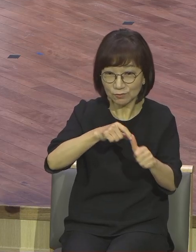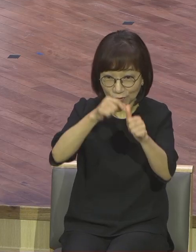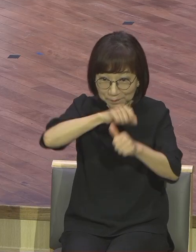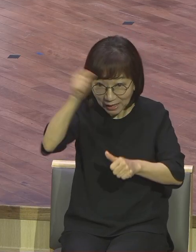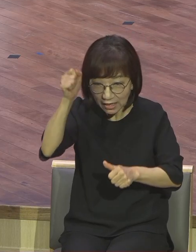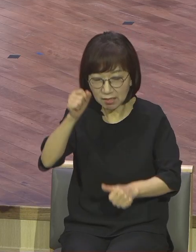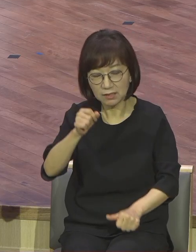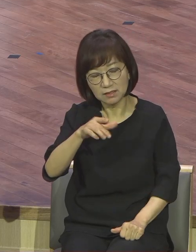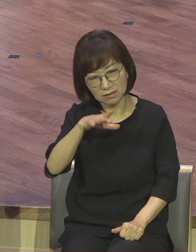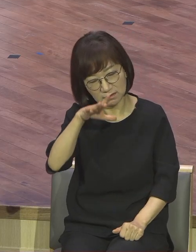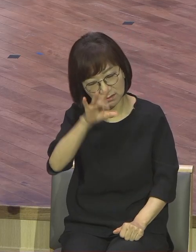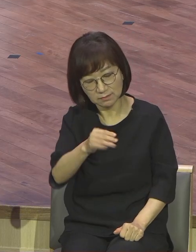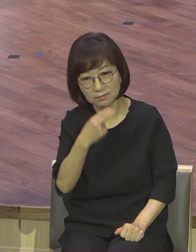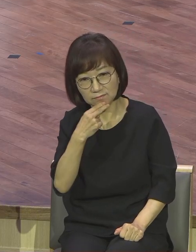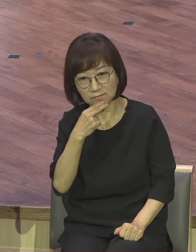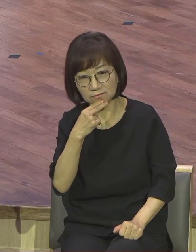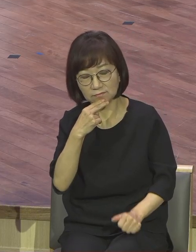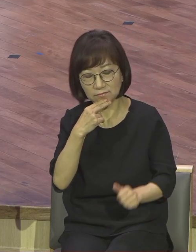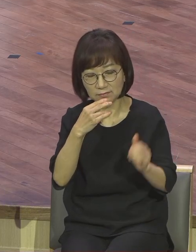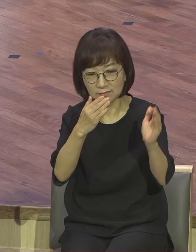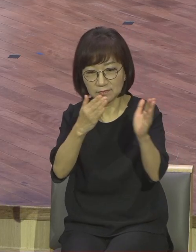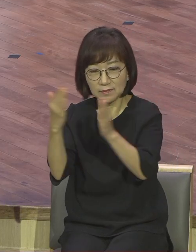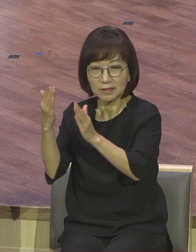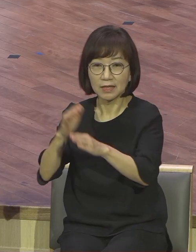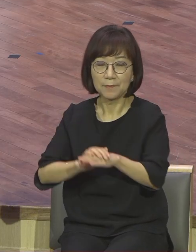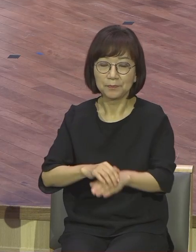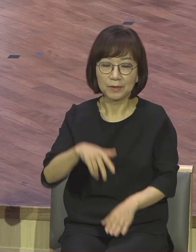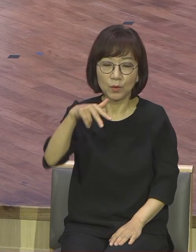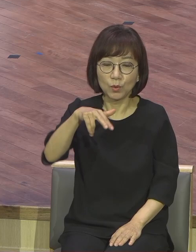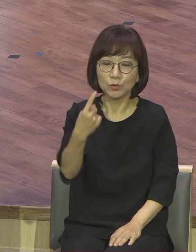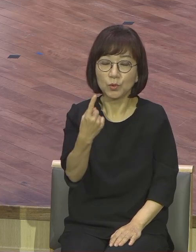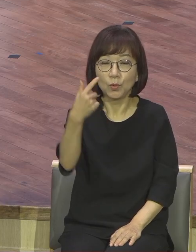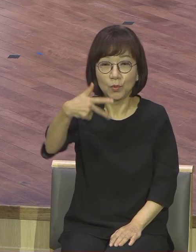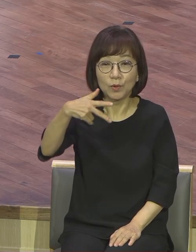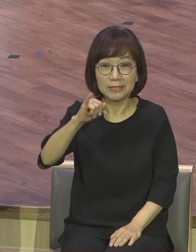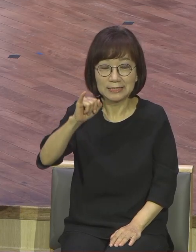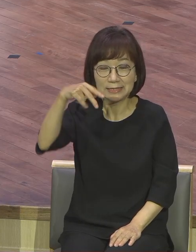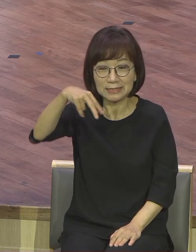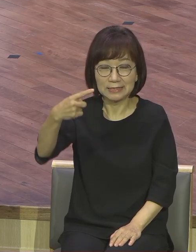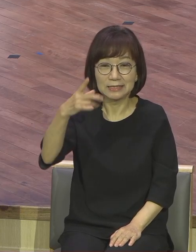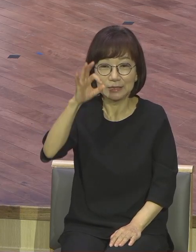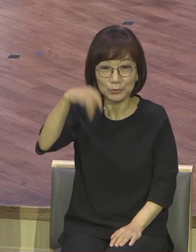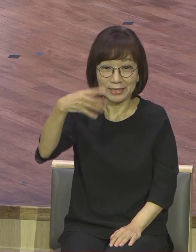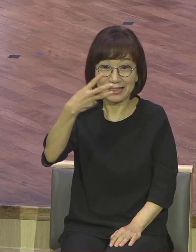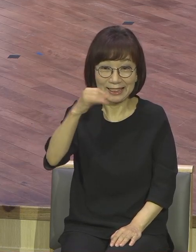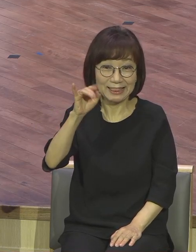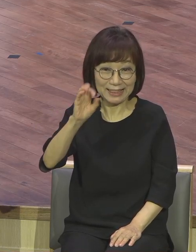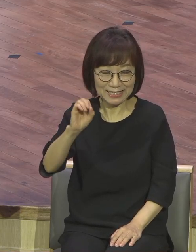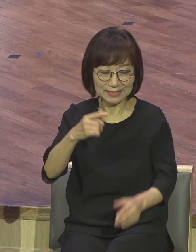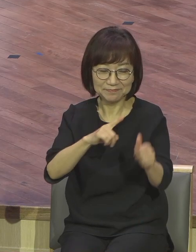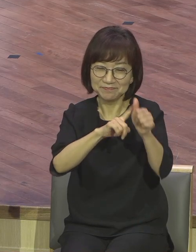무디 신학교의 학장이었던 조지 서유틴 박사가 이런 말이었습니다. 하나님에게는